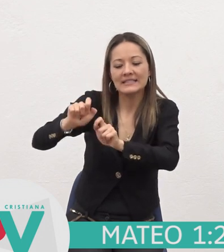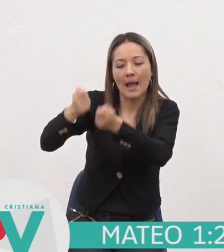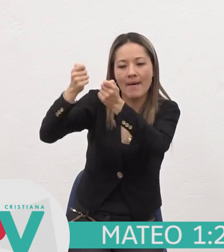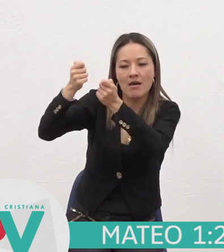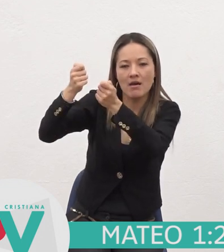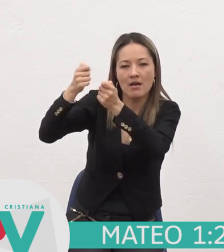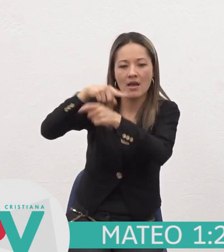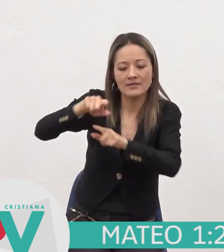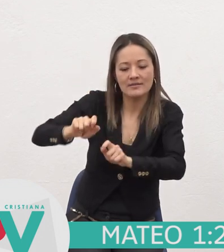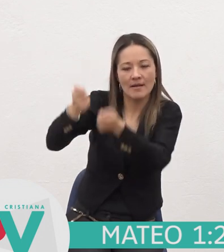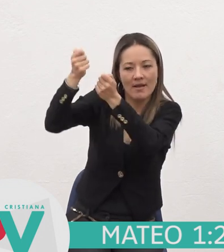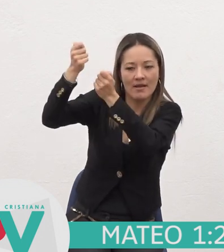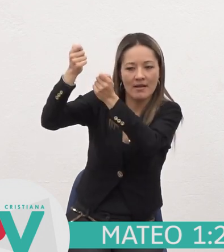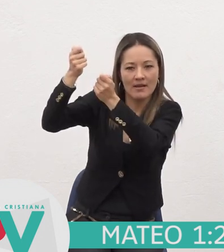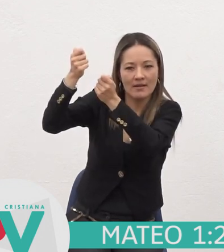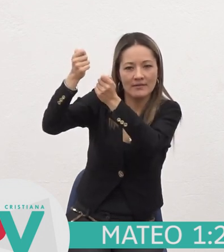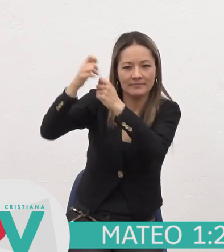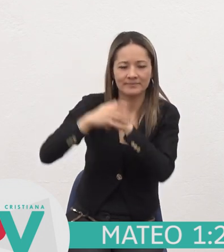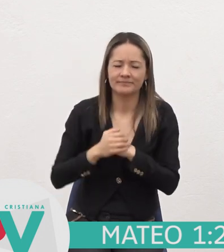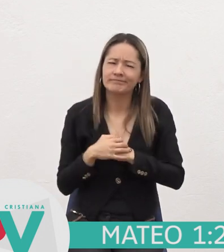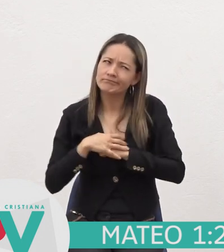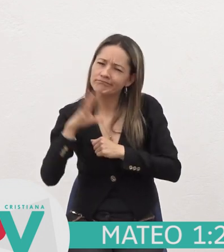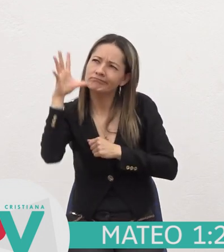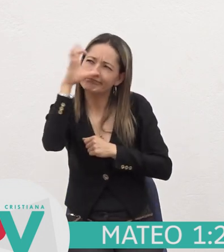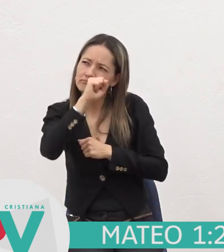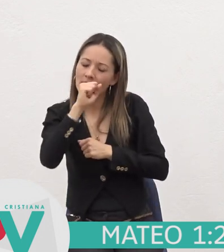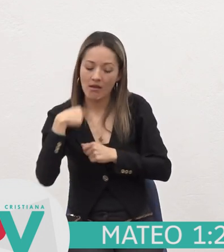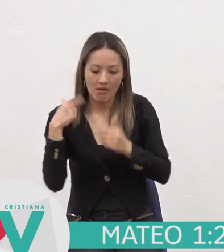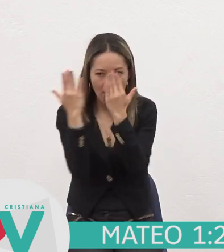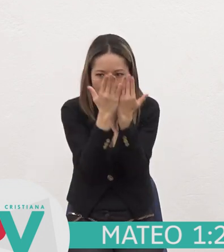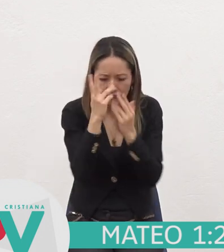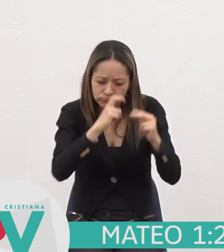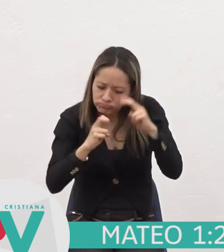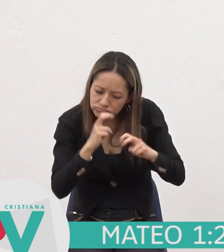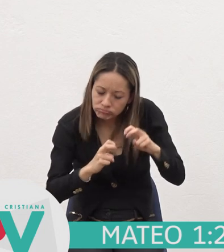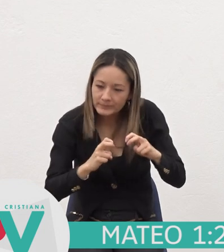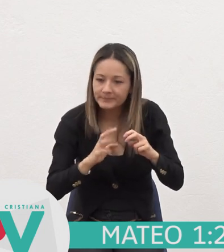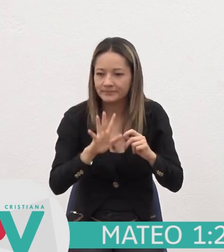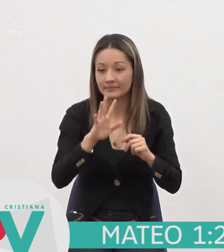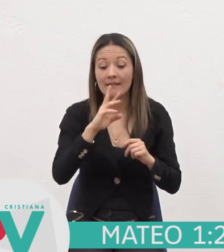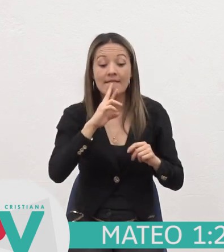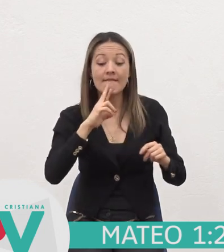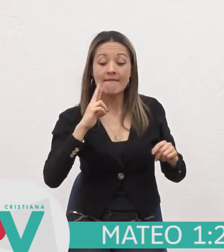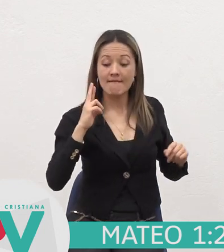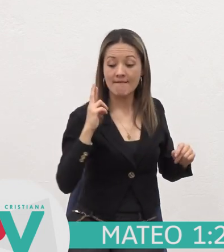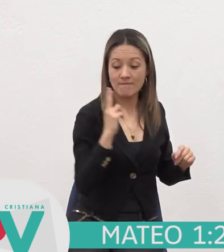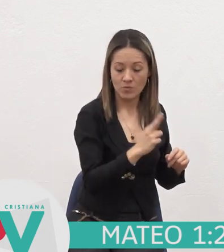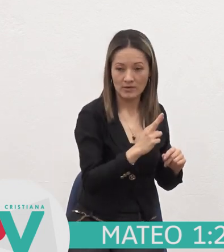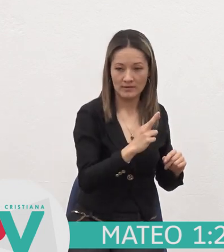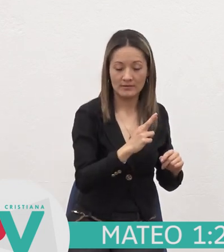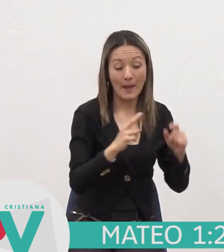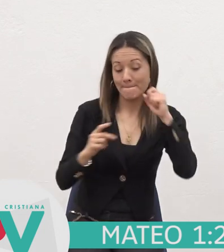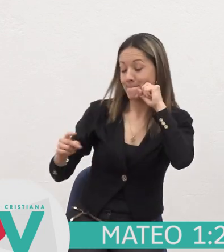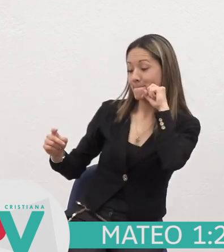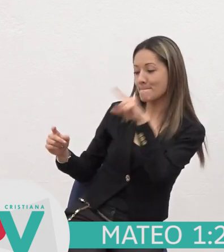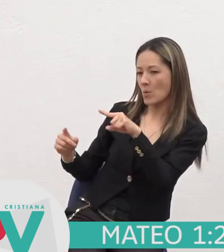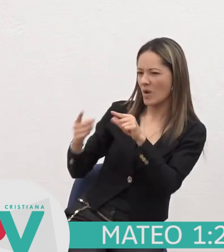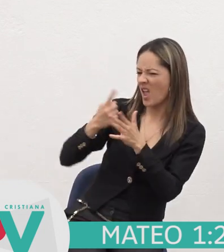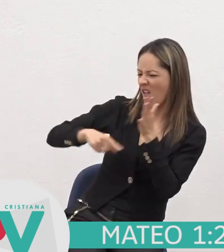Inmediatamente El estudio viene Con la siguiente pregunta Entonces bueno Entonces la respuesta O sea Pregunta ¿Qué significa El nombre de